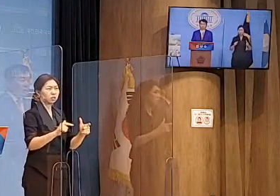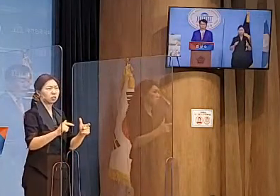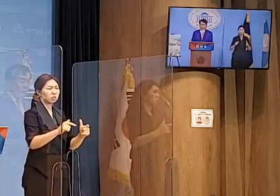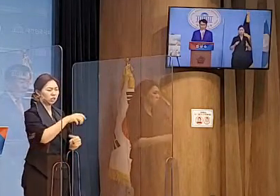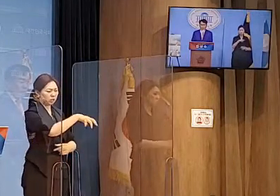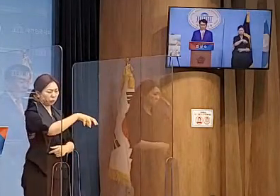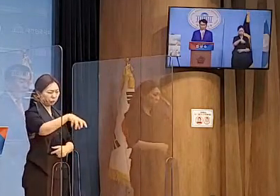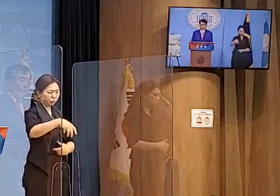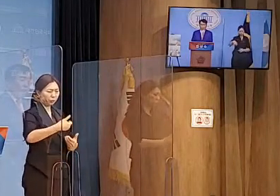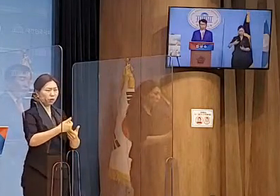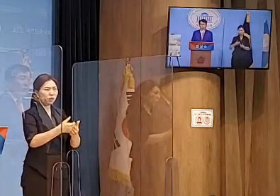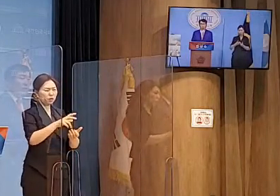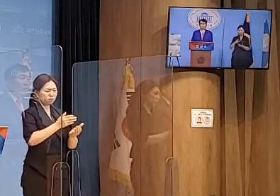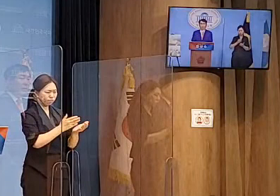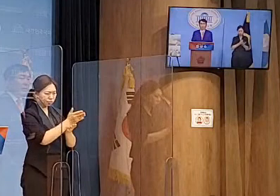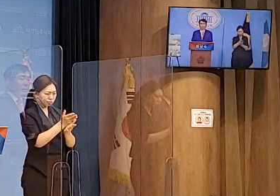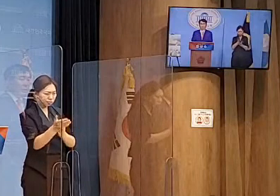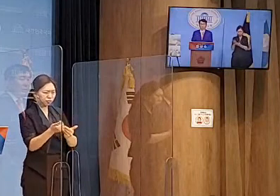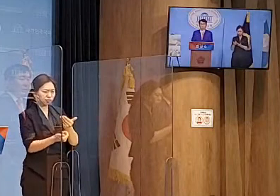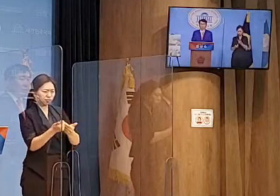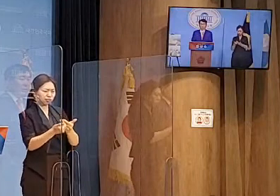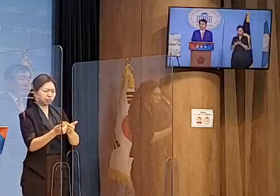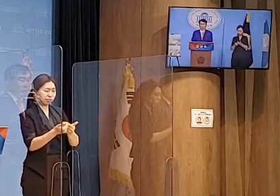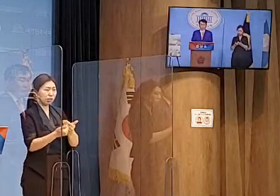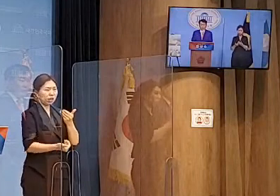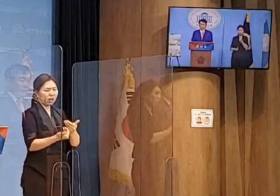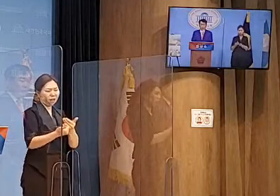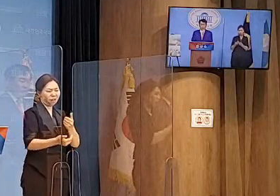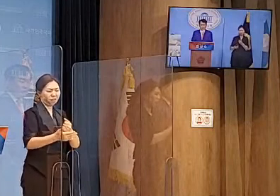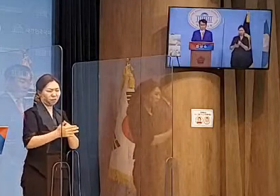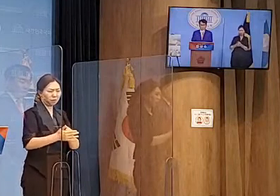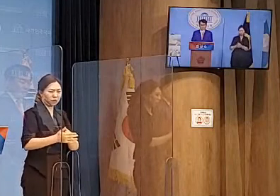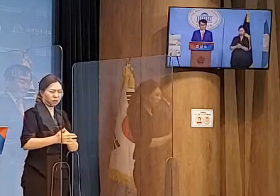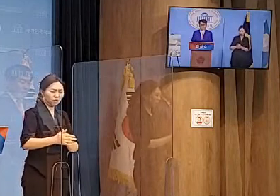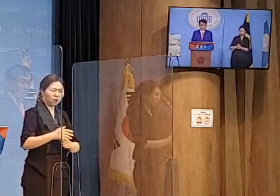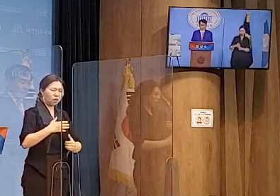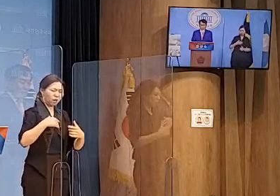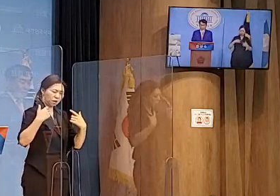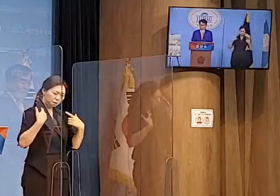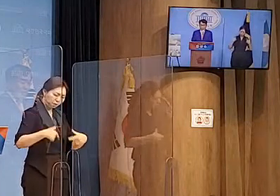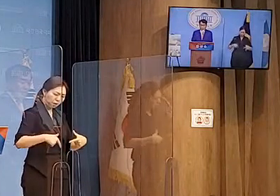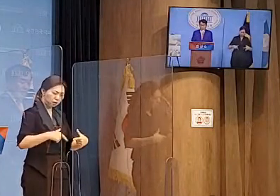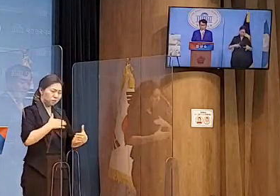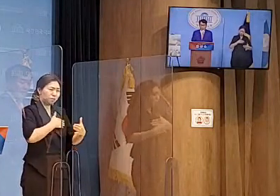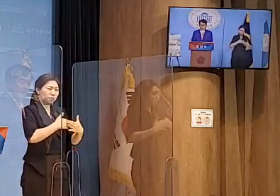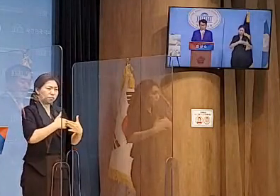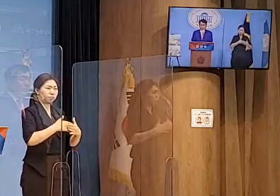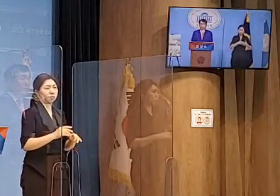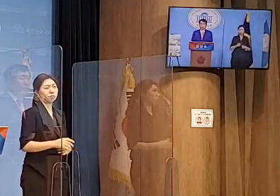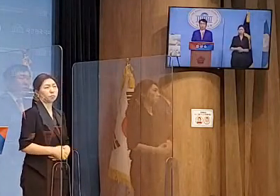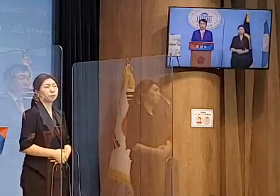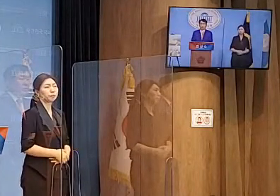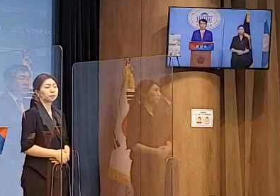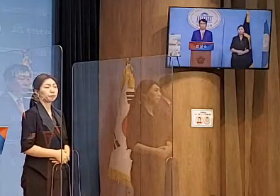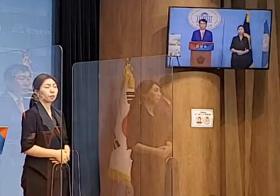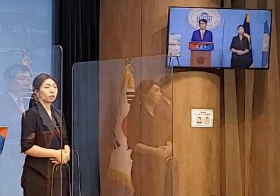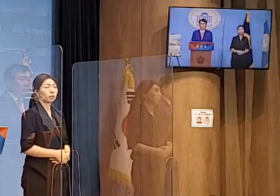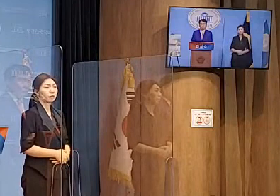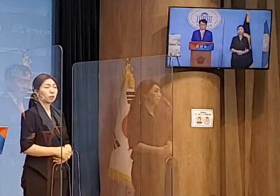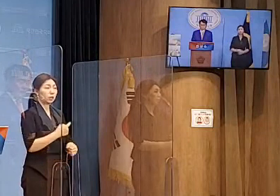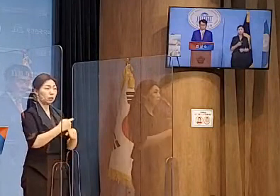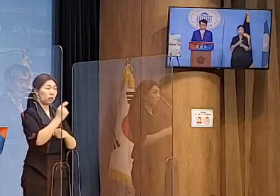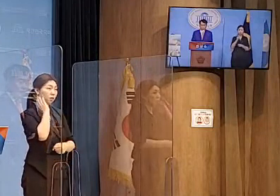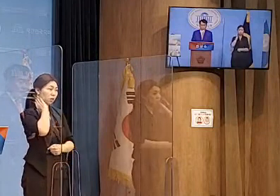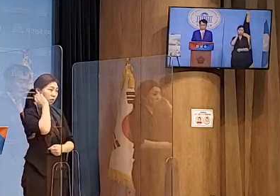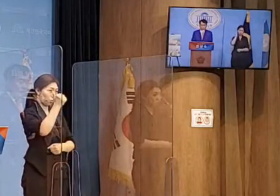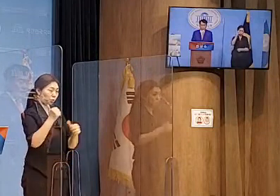하루하루 무난한 생활을 하고 있습니다. 내년 대선에서 정권교체가